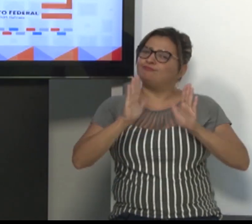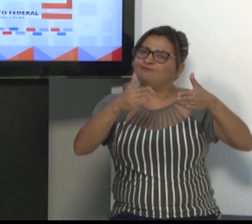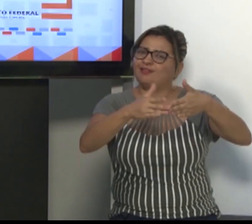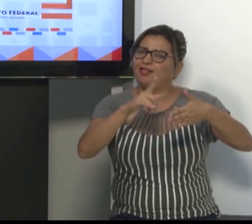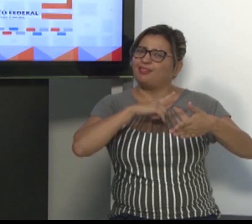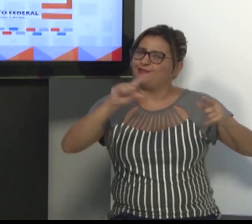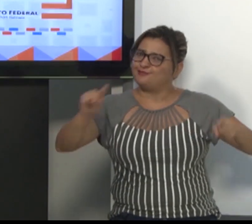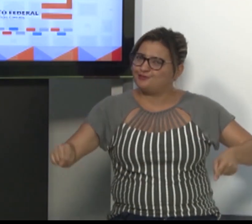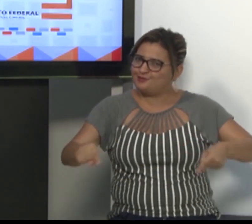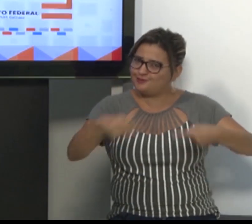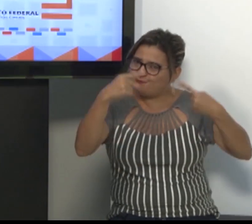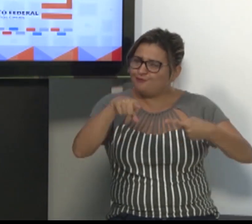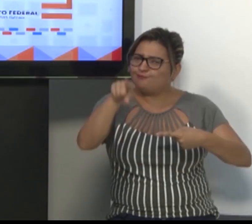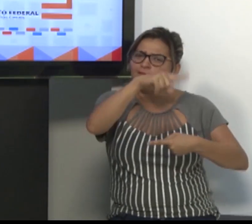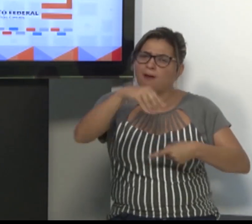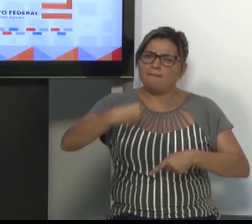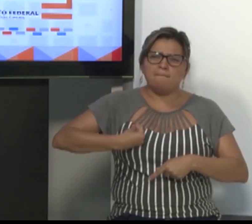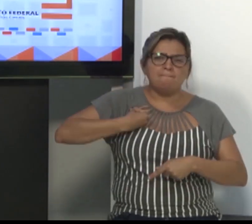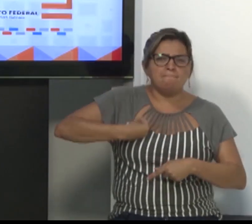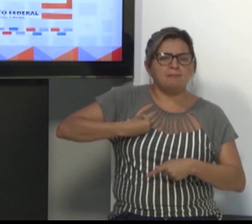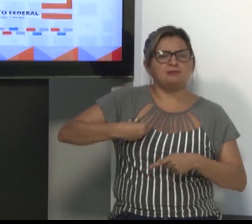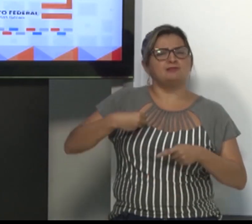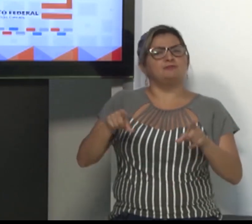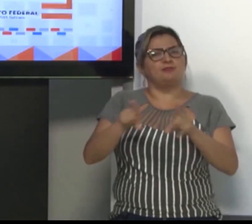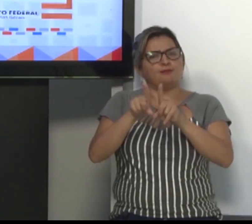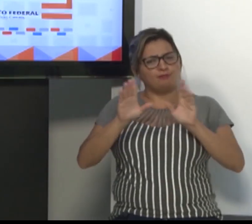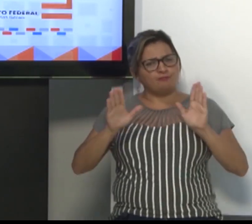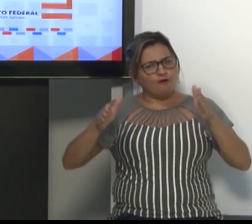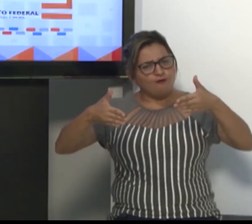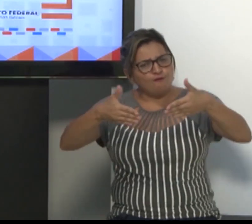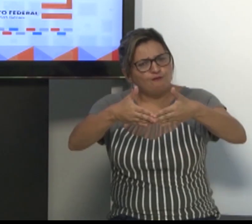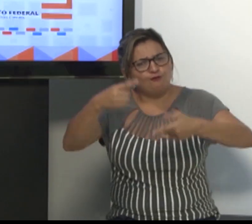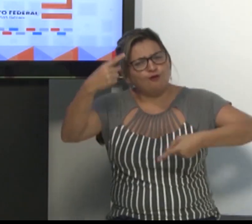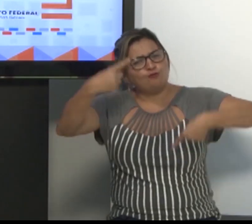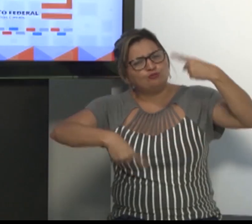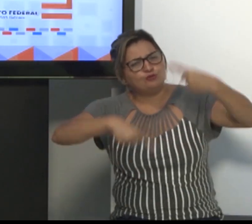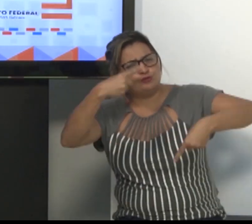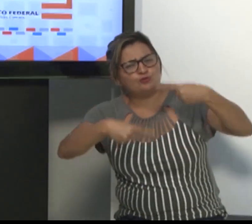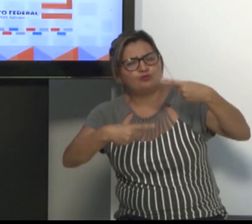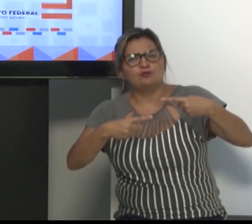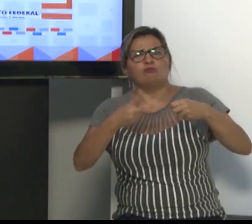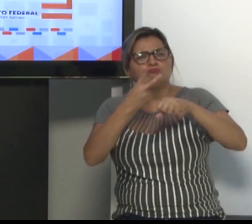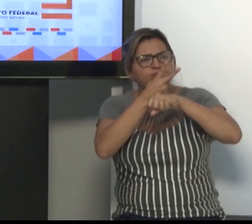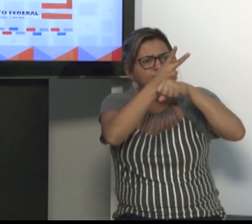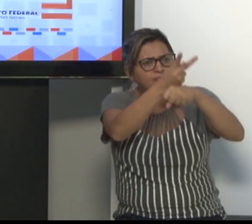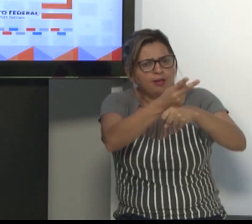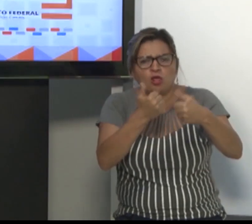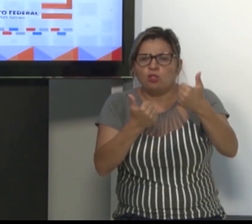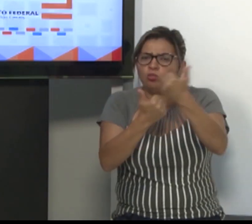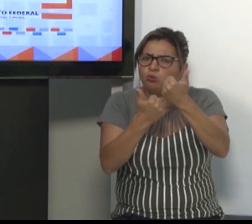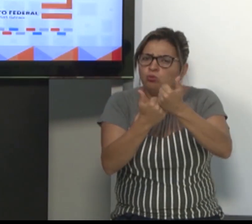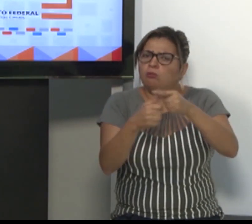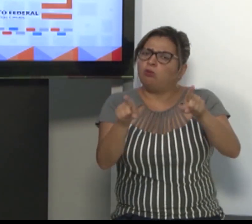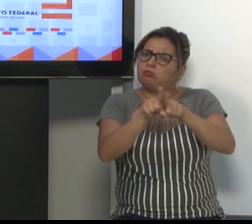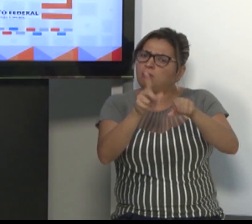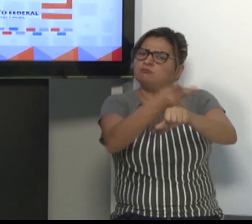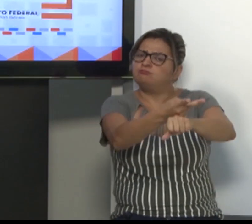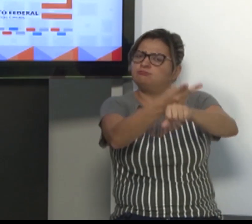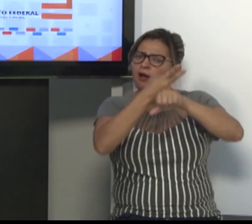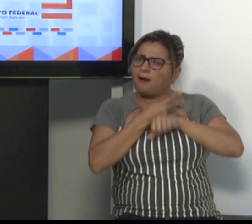estudos. Lembram do objetivo, do que nós dissemos, da importância de participar de fóruns,